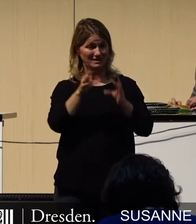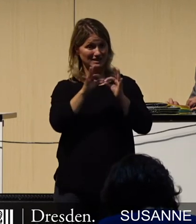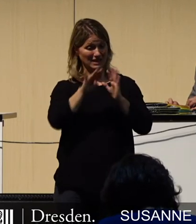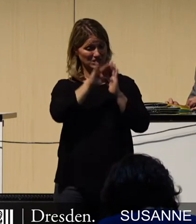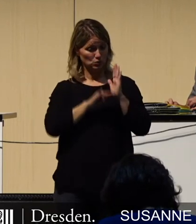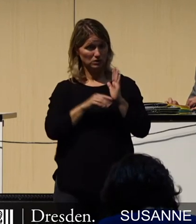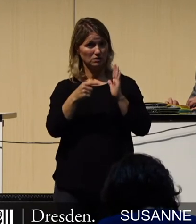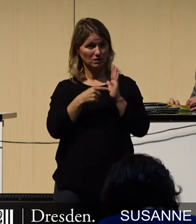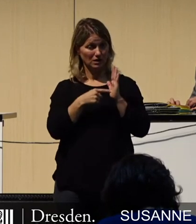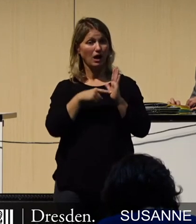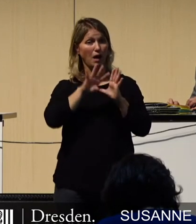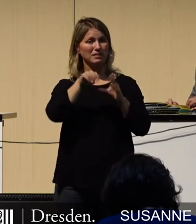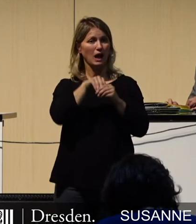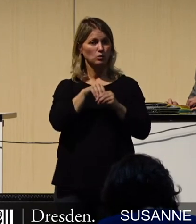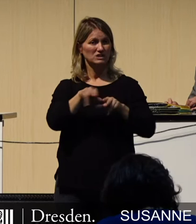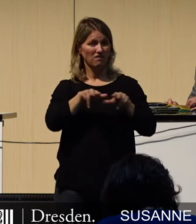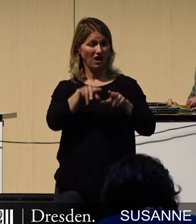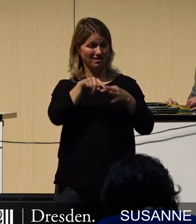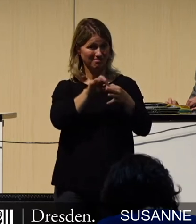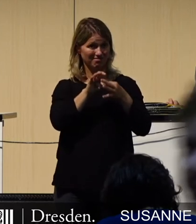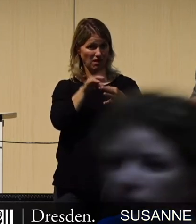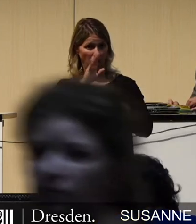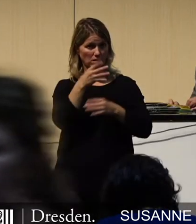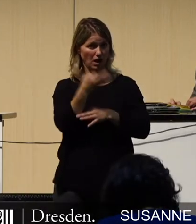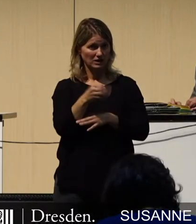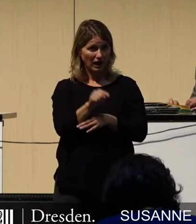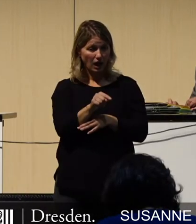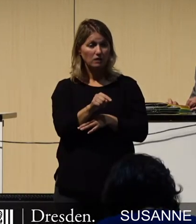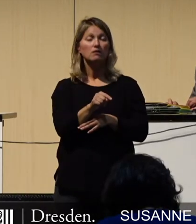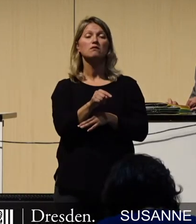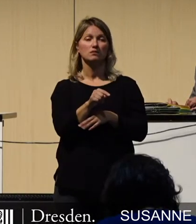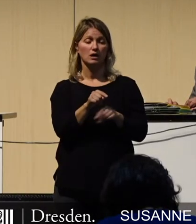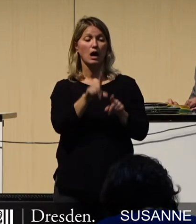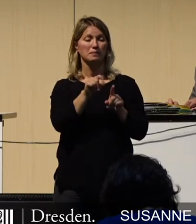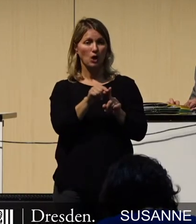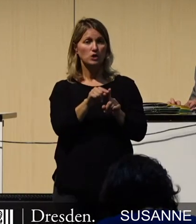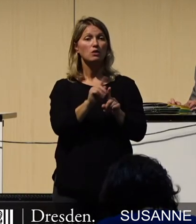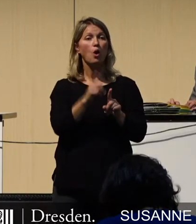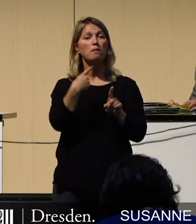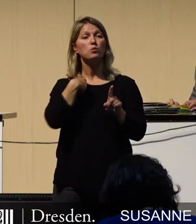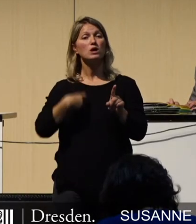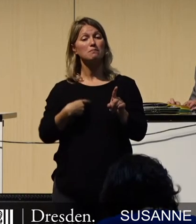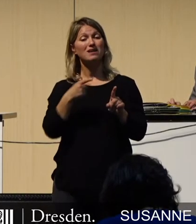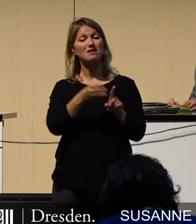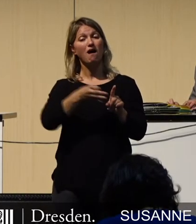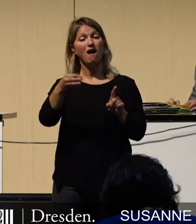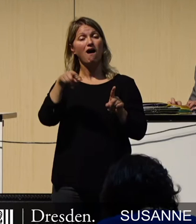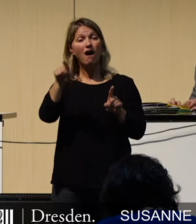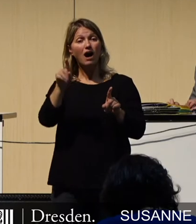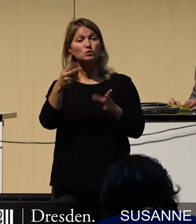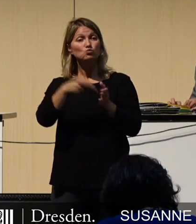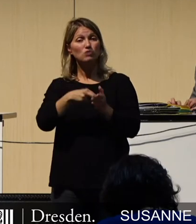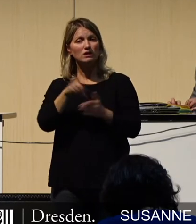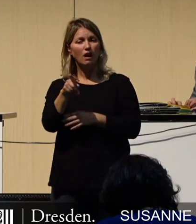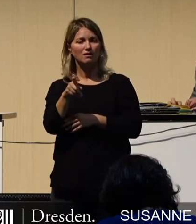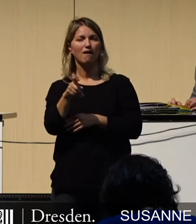Beteiligungsverfahren Angelegenheiten, die in die ausschließliche Zuständigkeit des Oberbürgermeisters fallen. Das ist ja geradezu